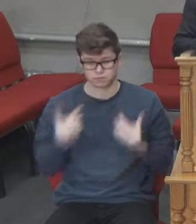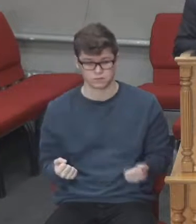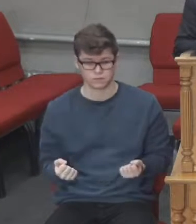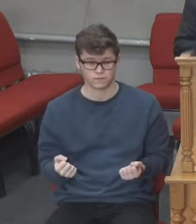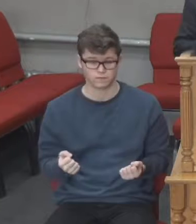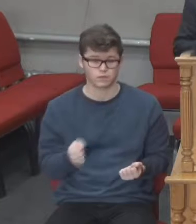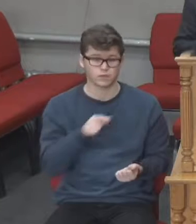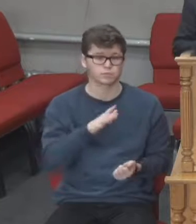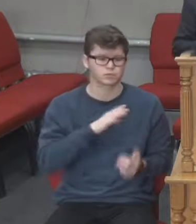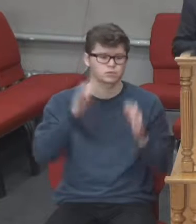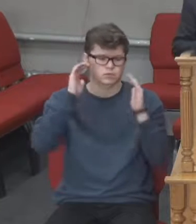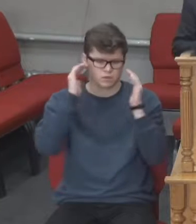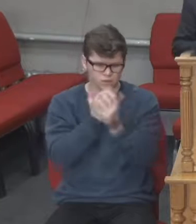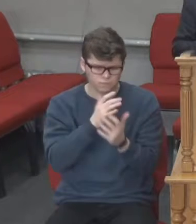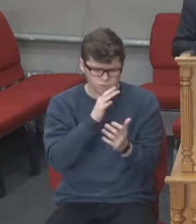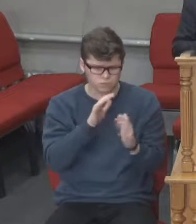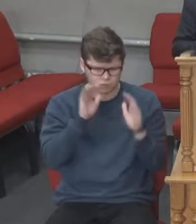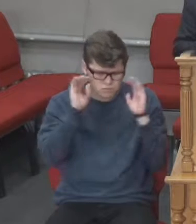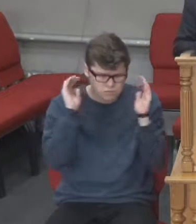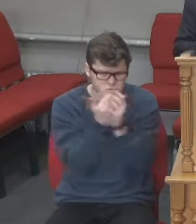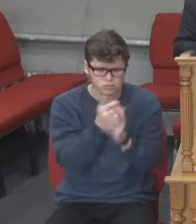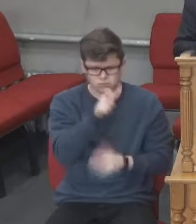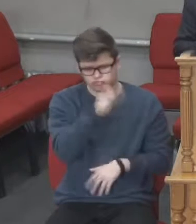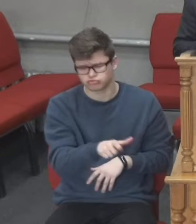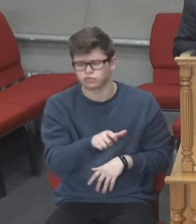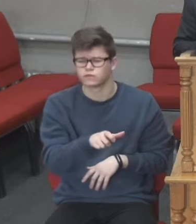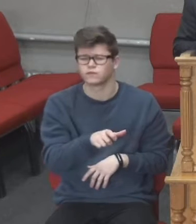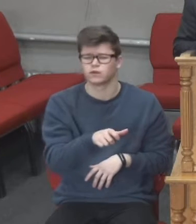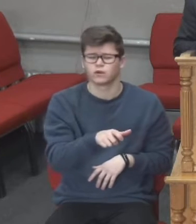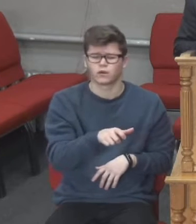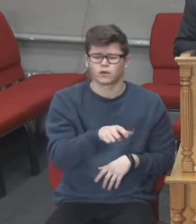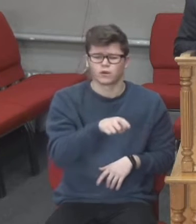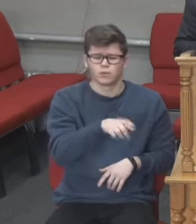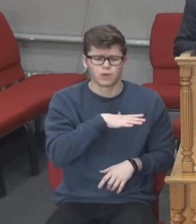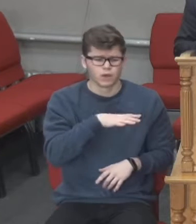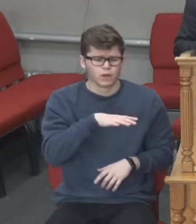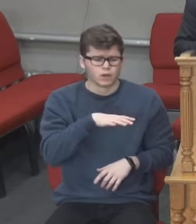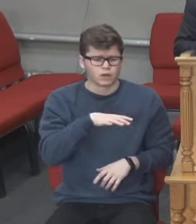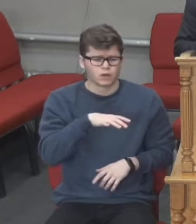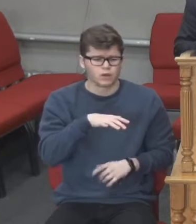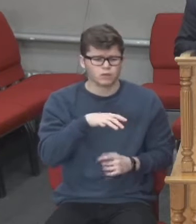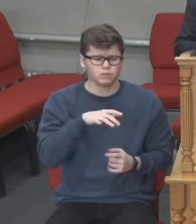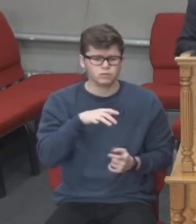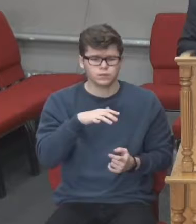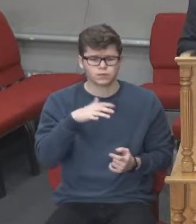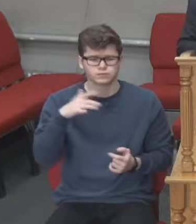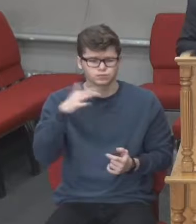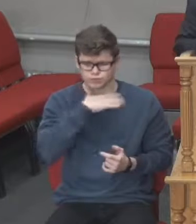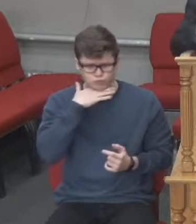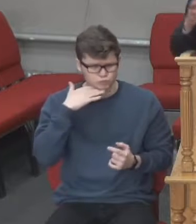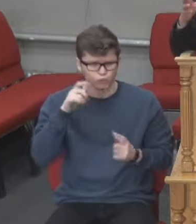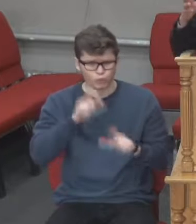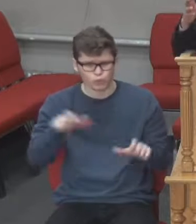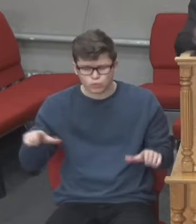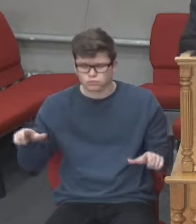час ця людина була на карантині і навколо неї були там не одна тисяча людей,